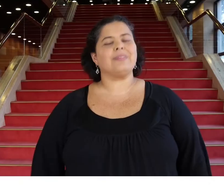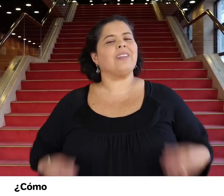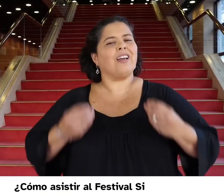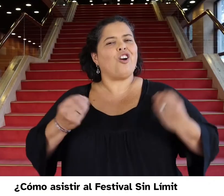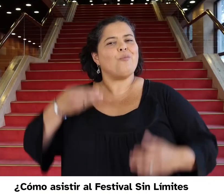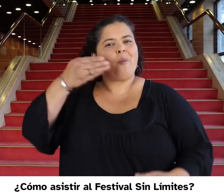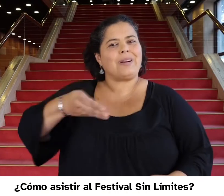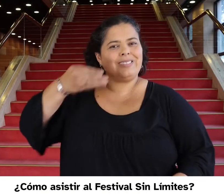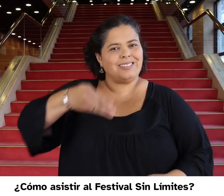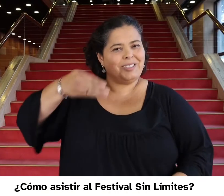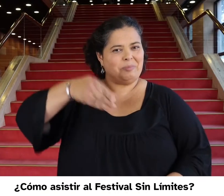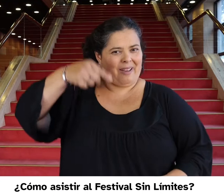¿Cómo asistir al festival?